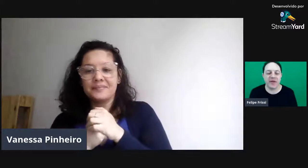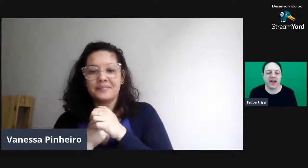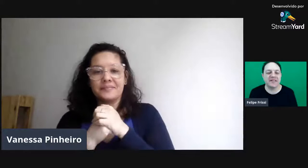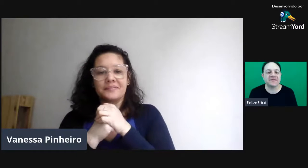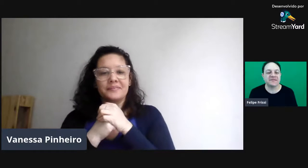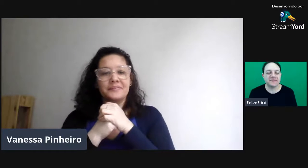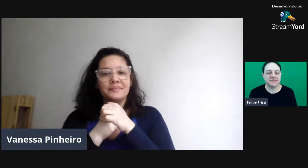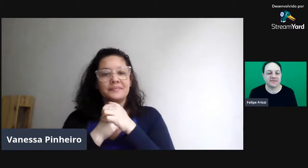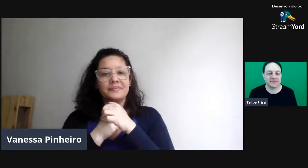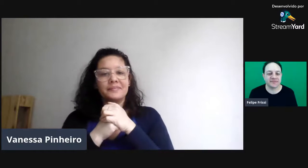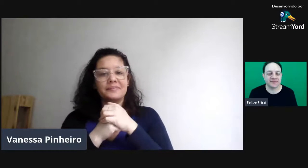obrigado.